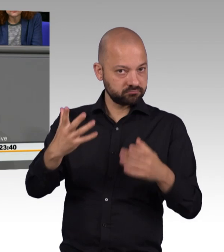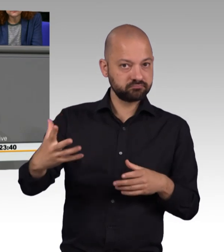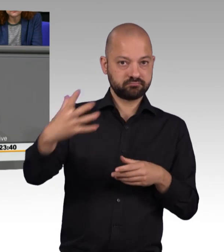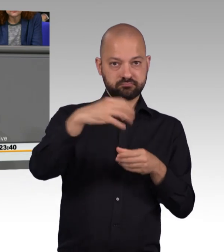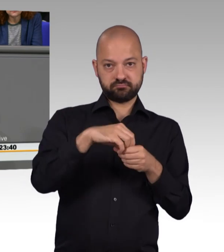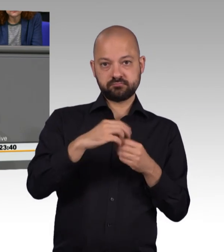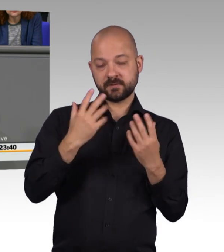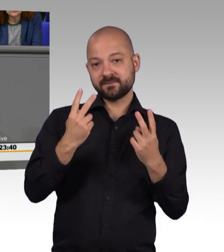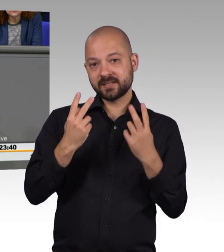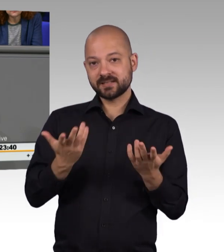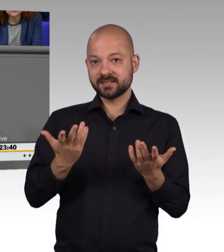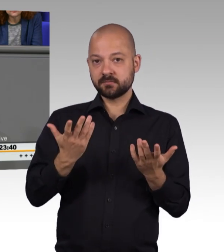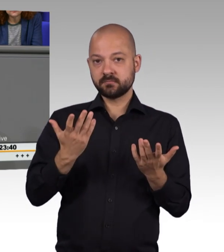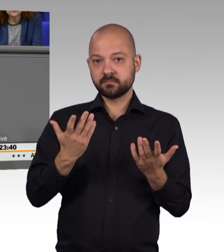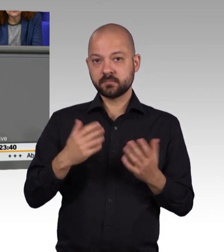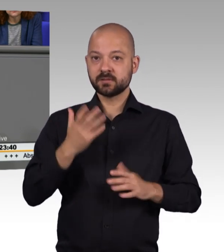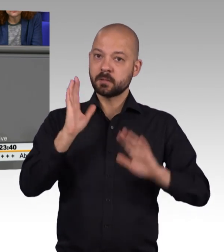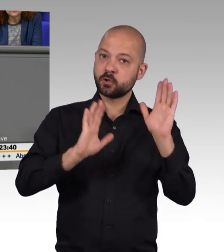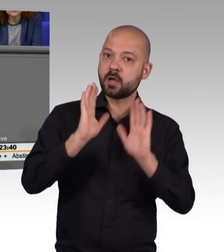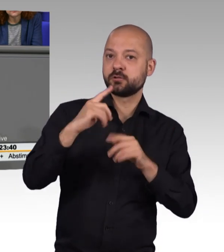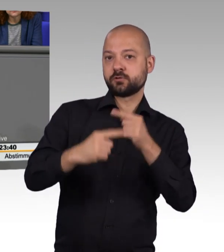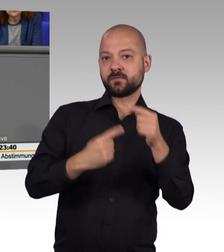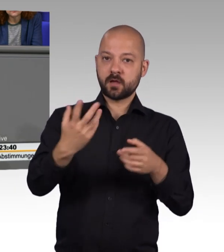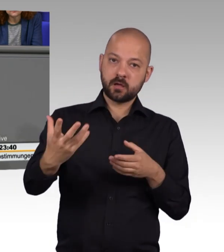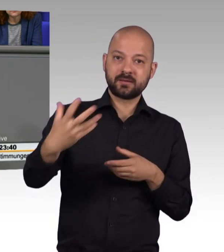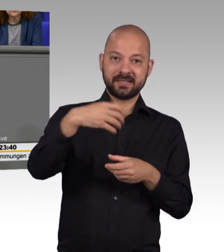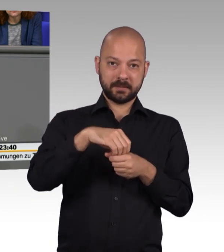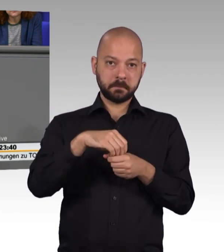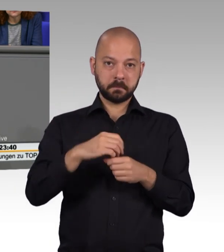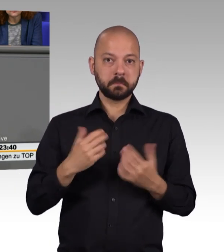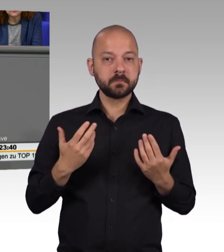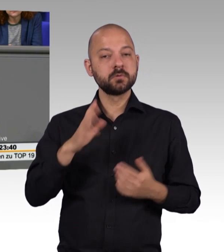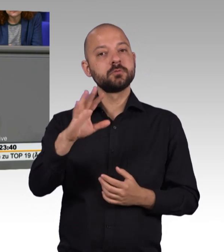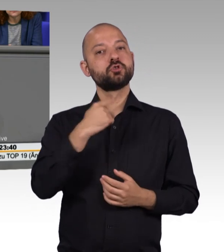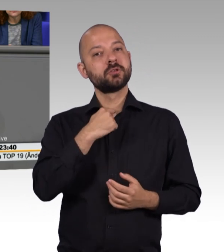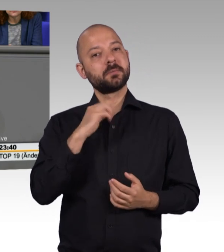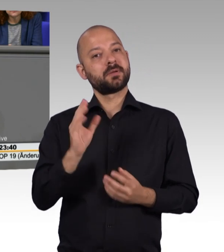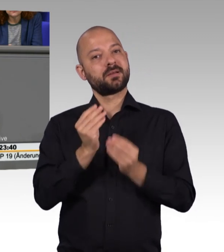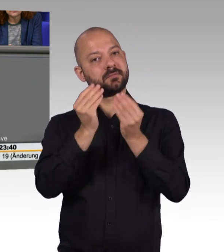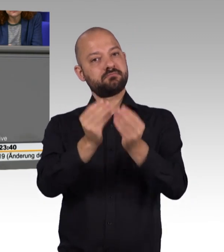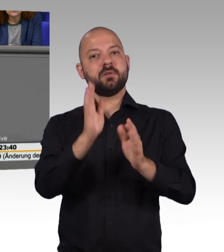demokratischen Verfahren, und zwar an der Abgabe einer Stimme bei demokratischen und freien Wahlen. Dankeschön.